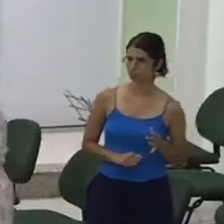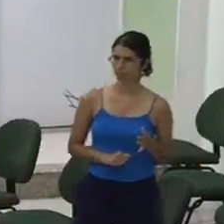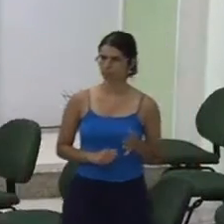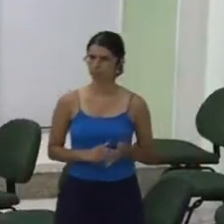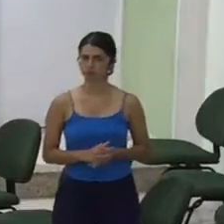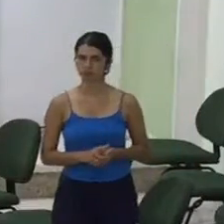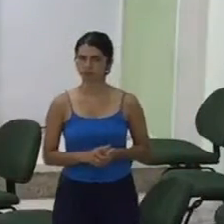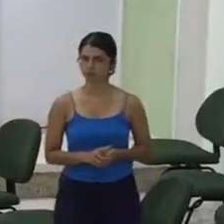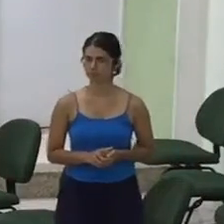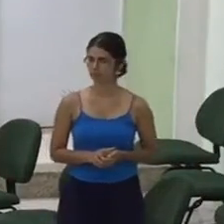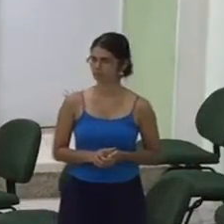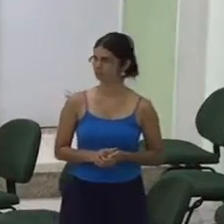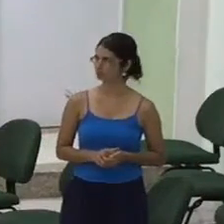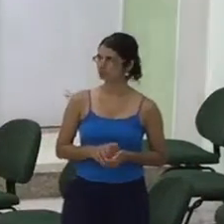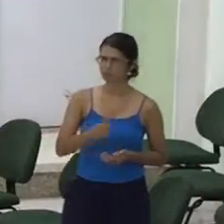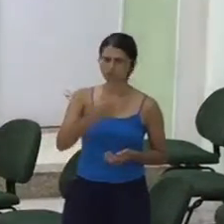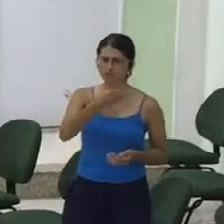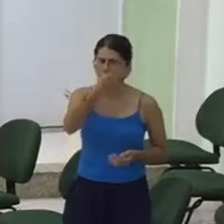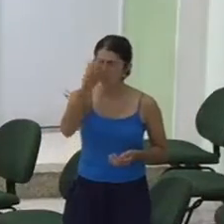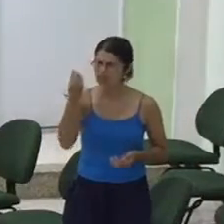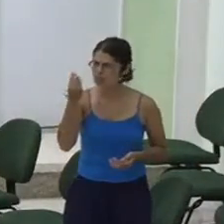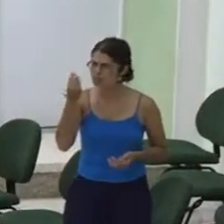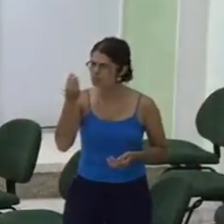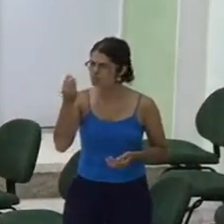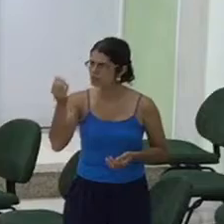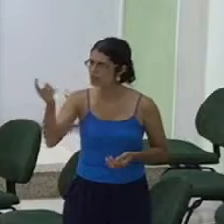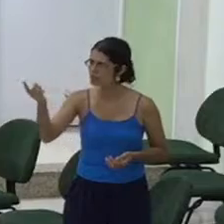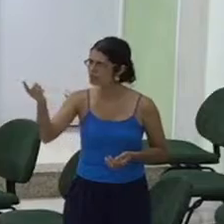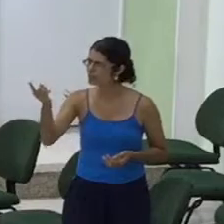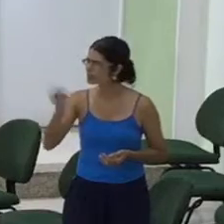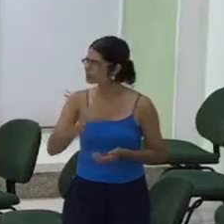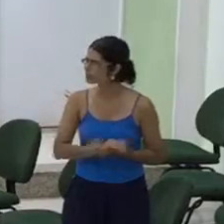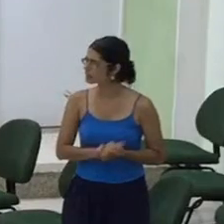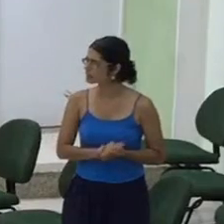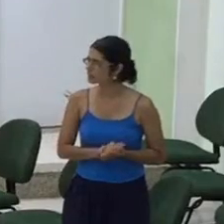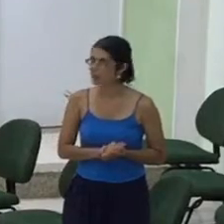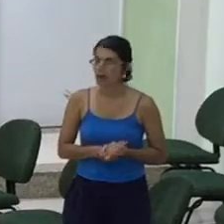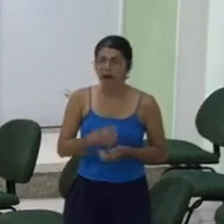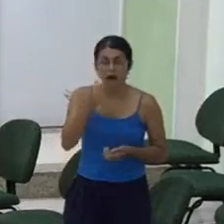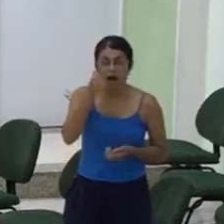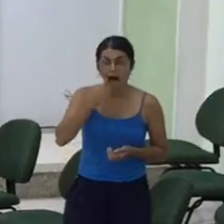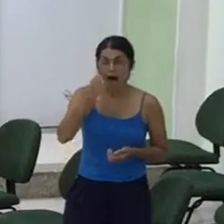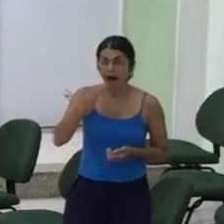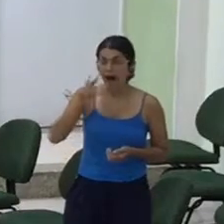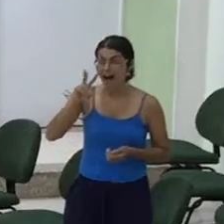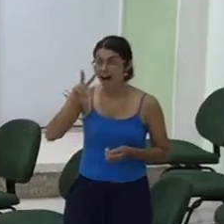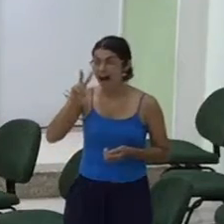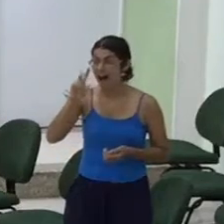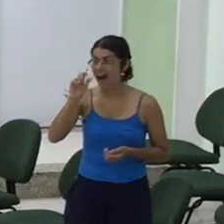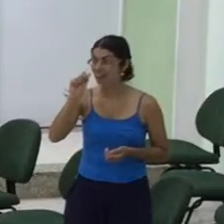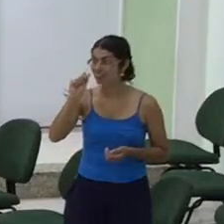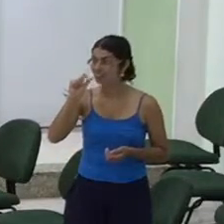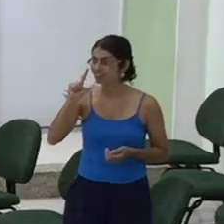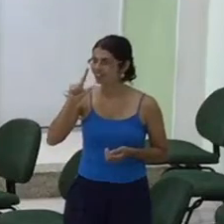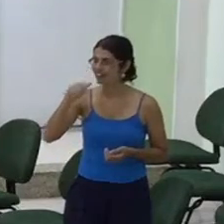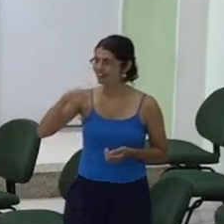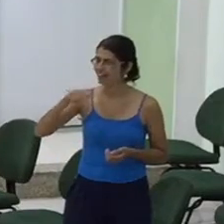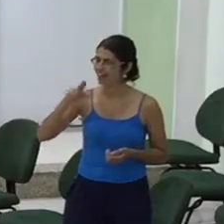Tem alguma esposa de pastor Que nos visita? Uma palpia Vem cá minha vida Perdão